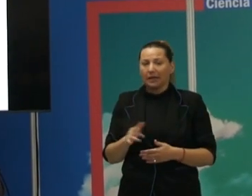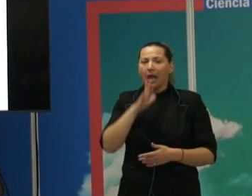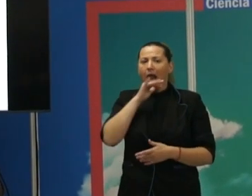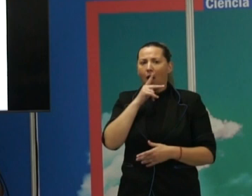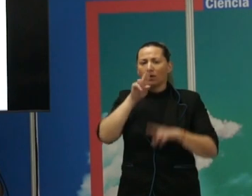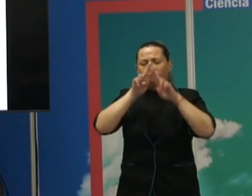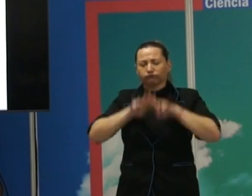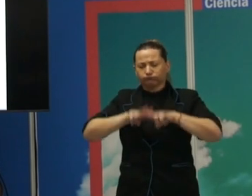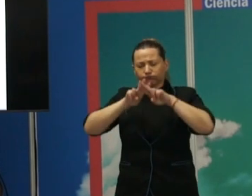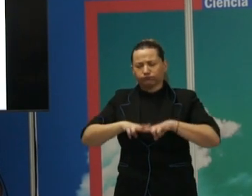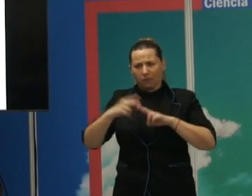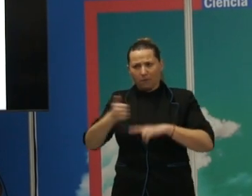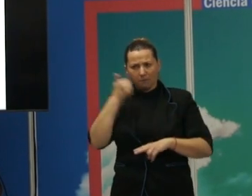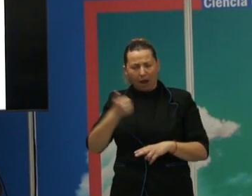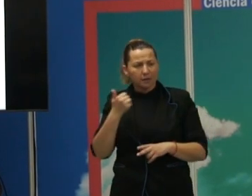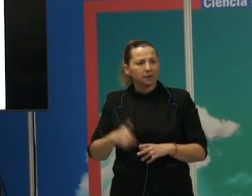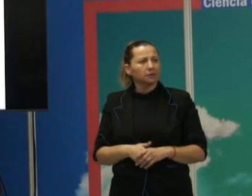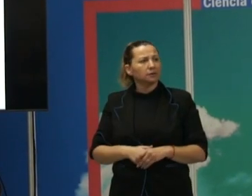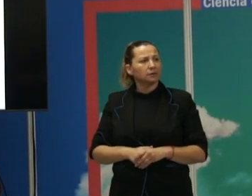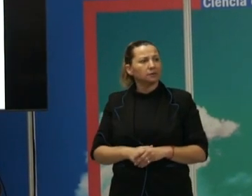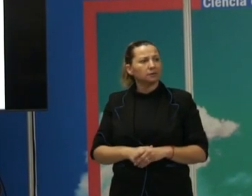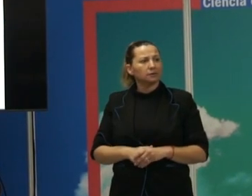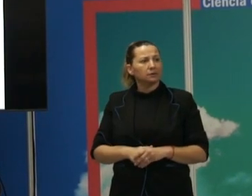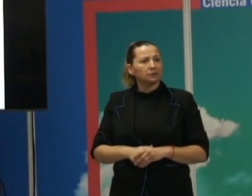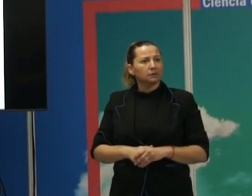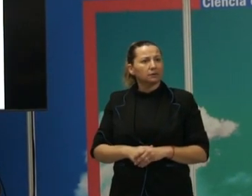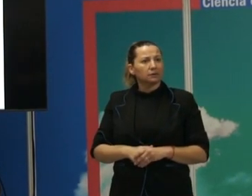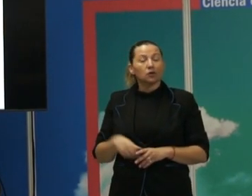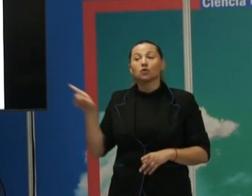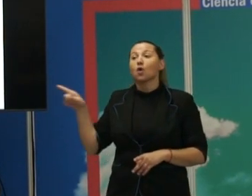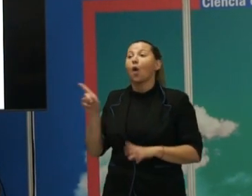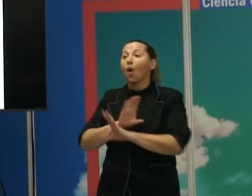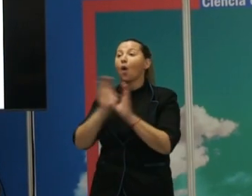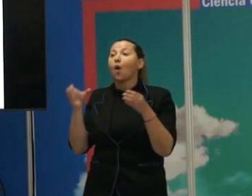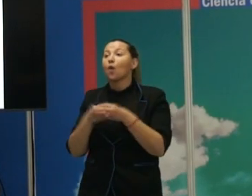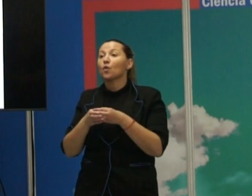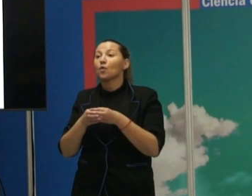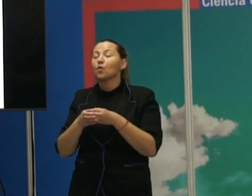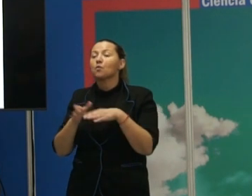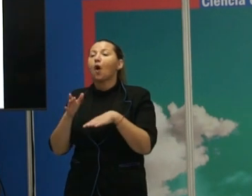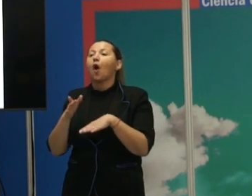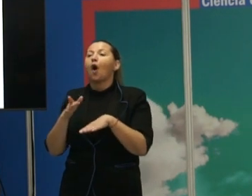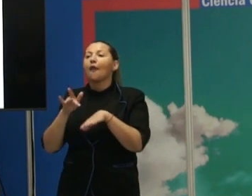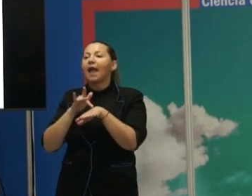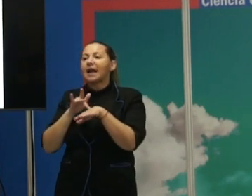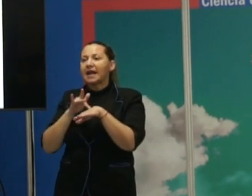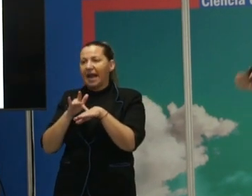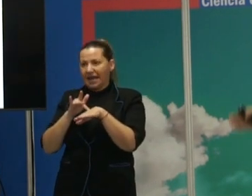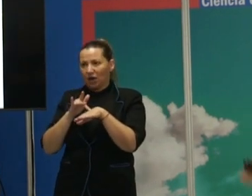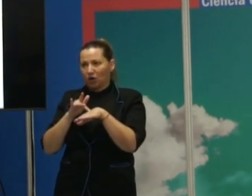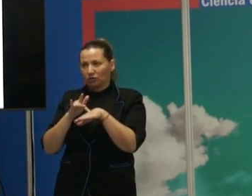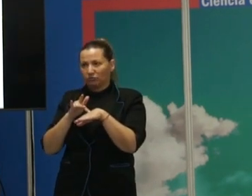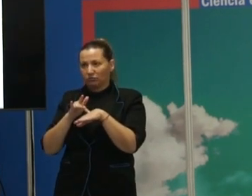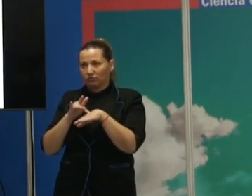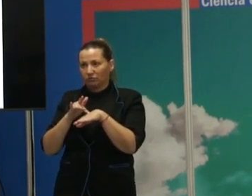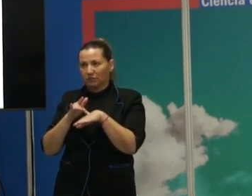y tiene más repercusión, serían los grupos étnicos. Nos vamos a la etnicidad y, de